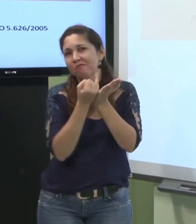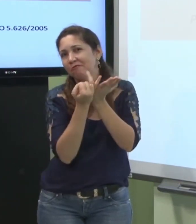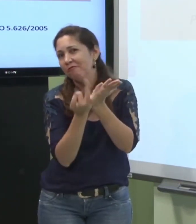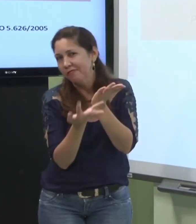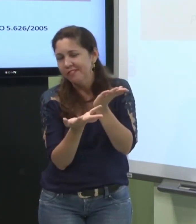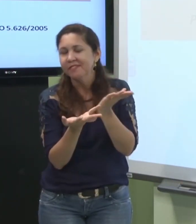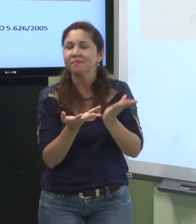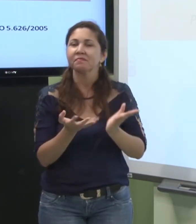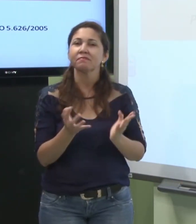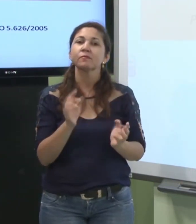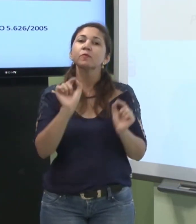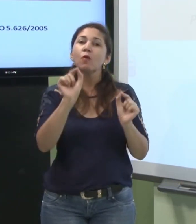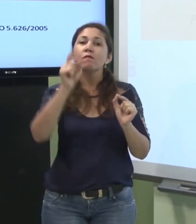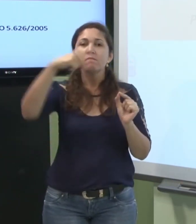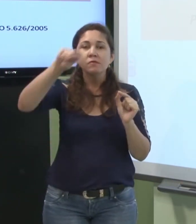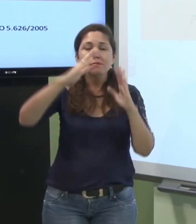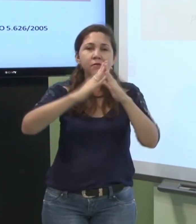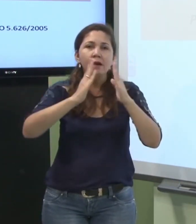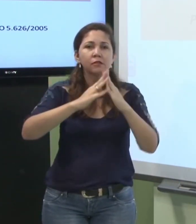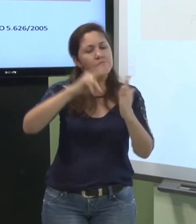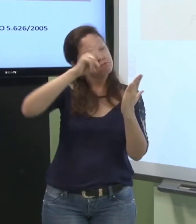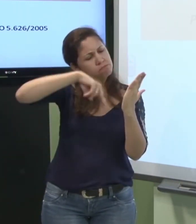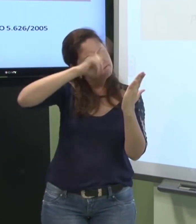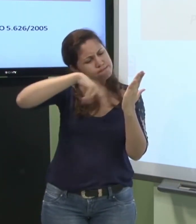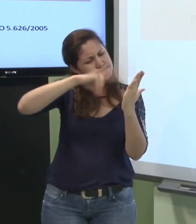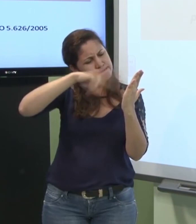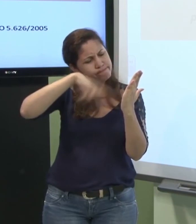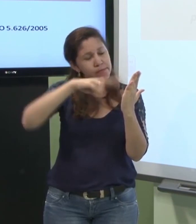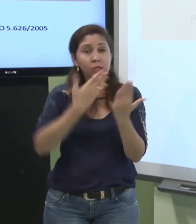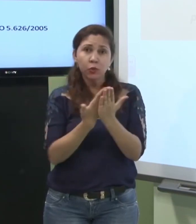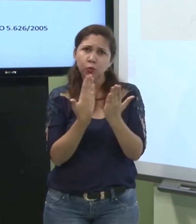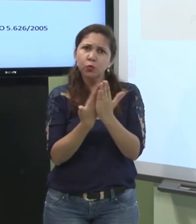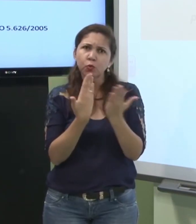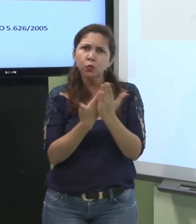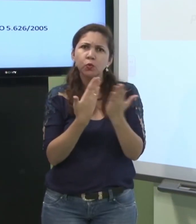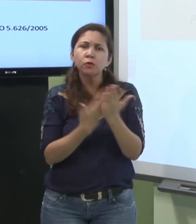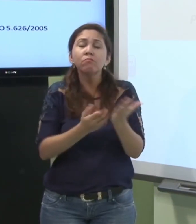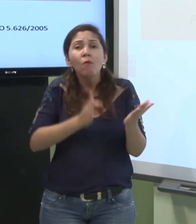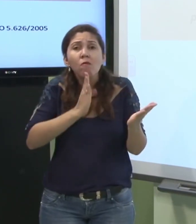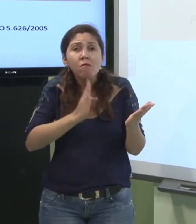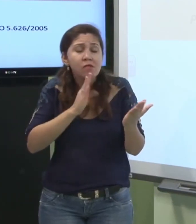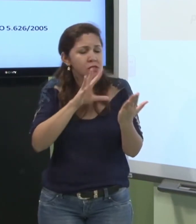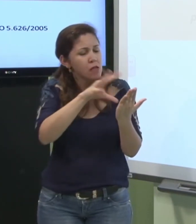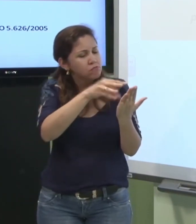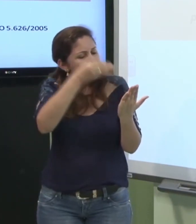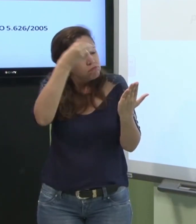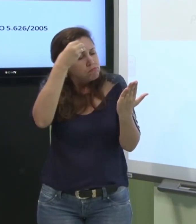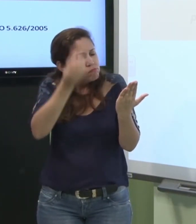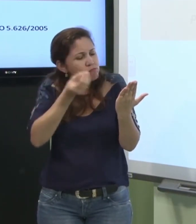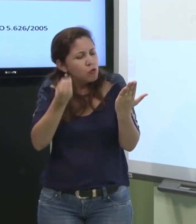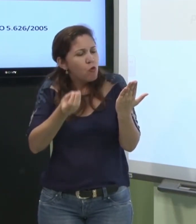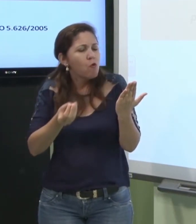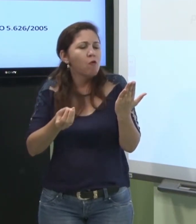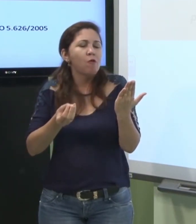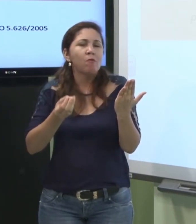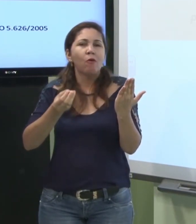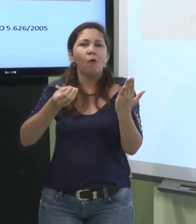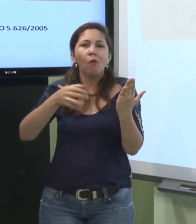então vocês vão ler o decreto em casa conhecer sobre o decreto sobre o